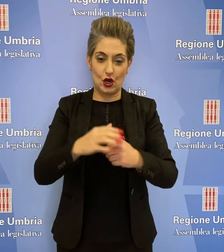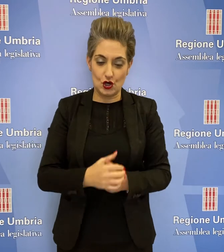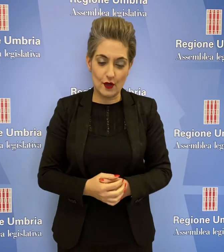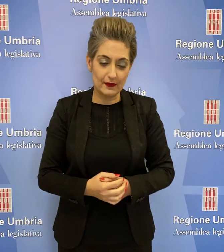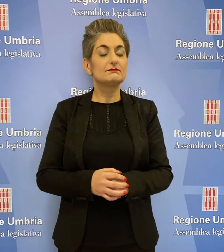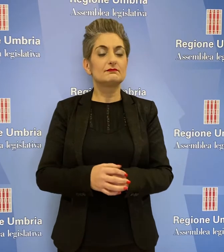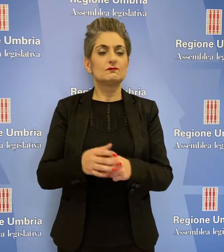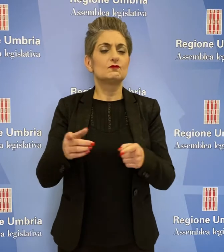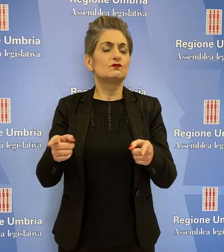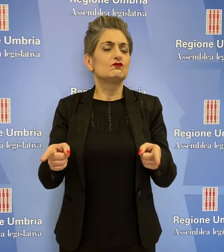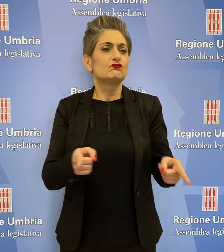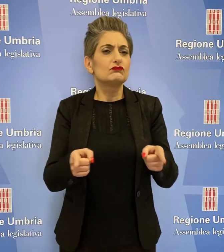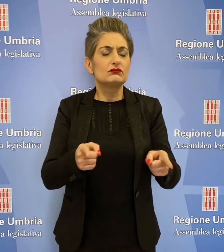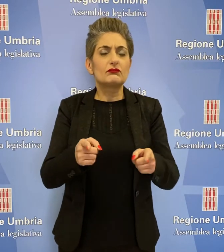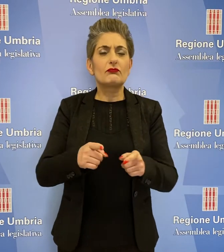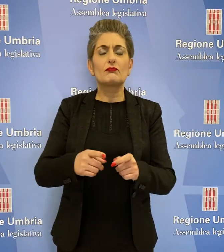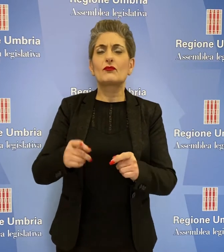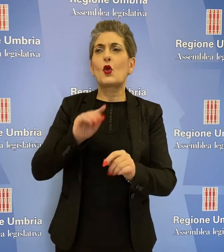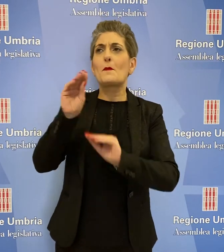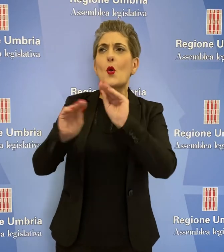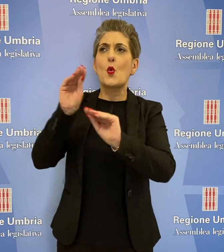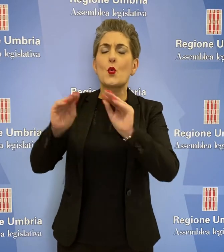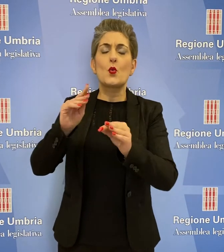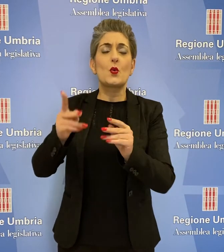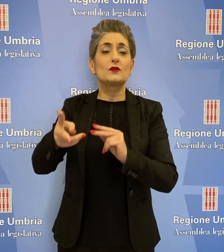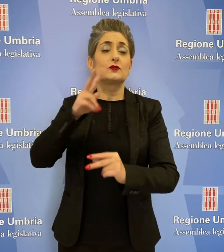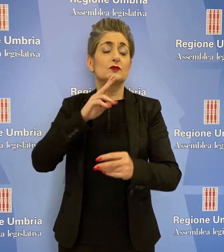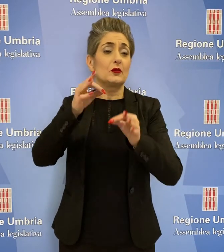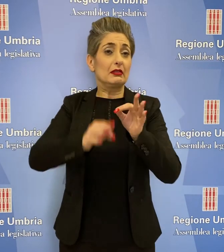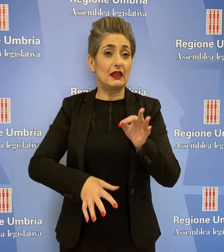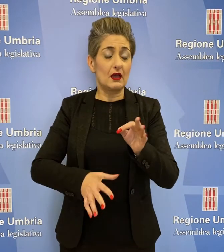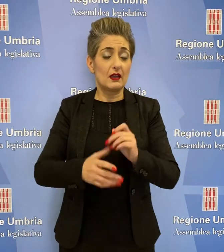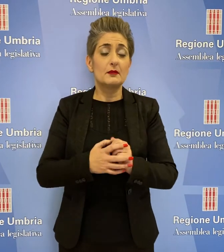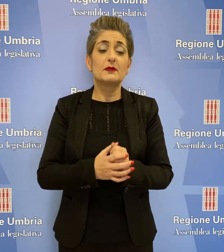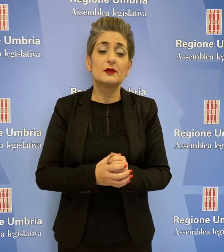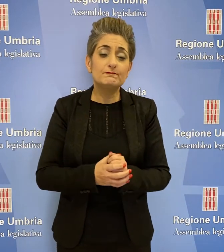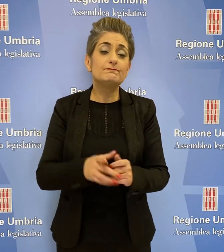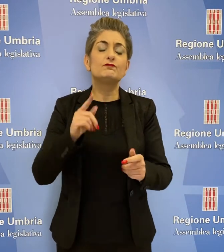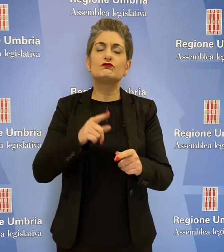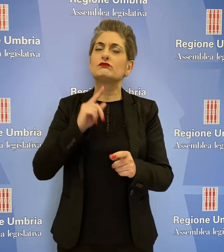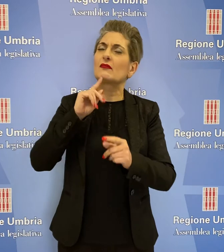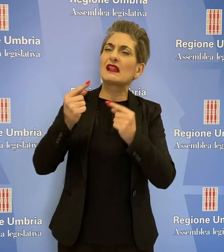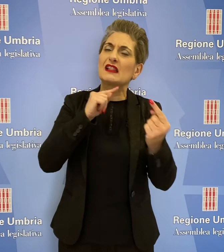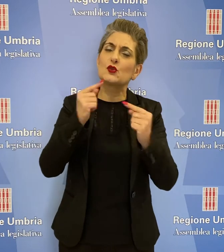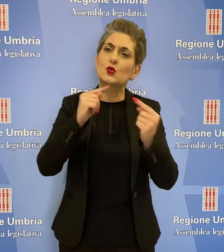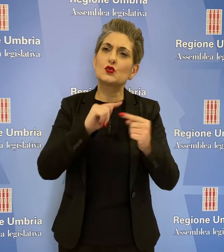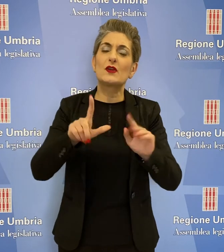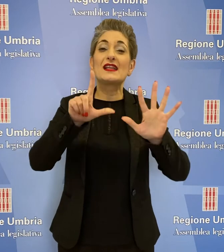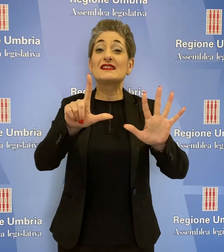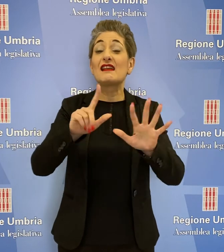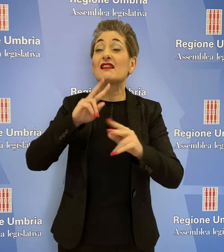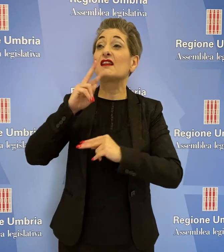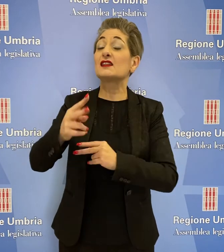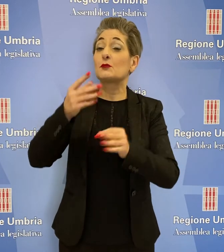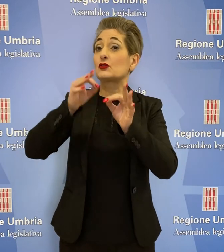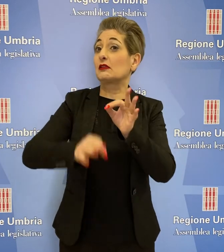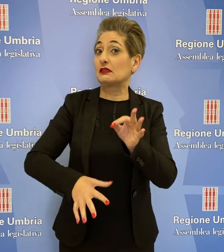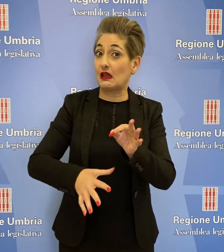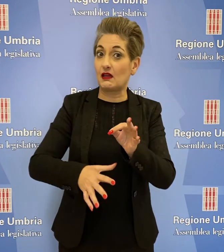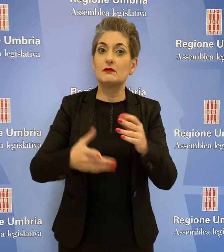Nella sessione dedicata al Question Time sono state discusse sette interrogazioni a risposta immediata